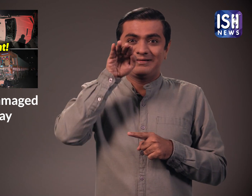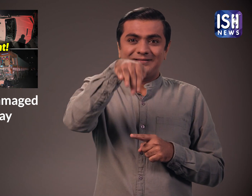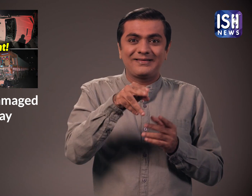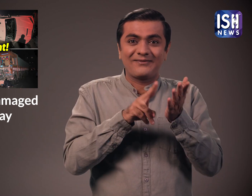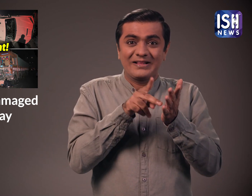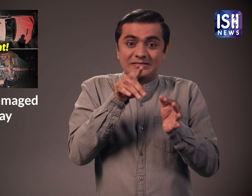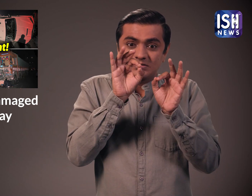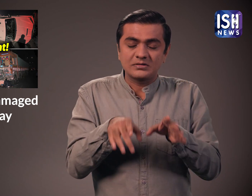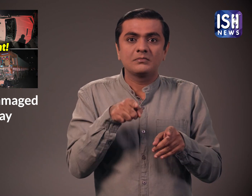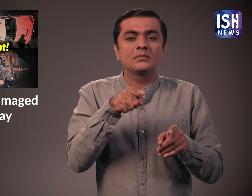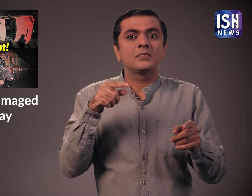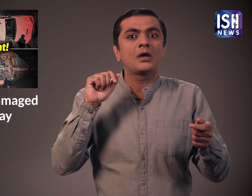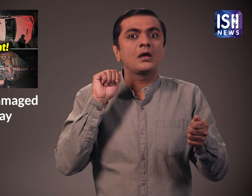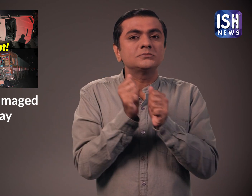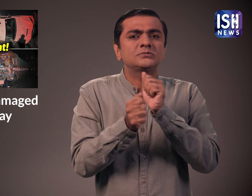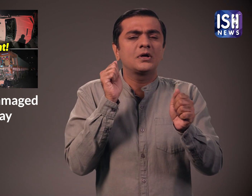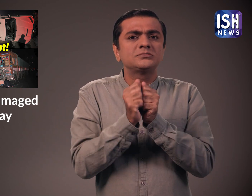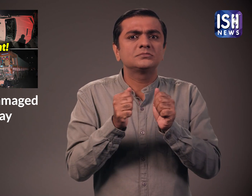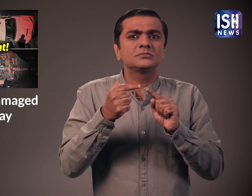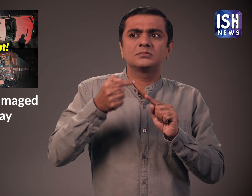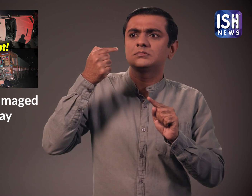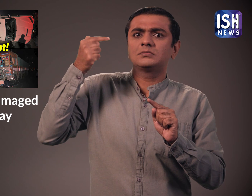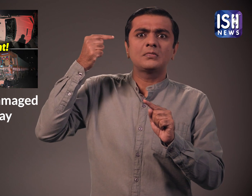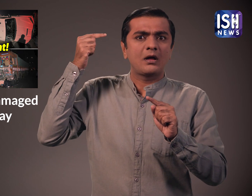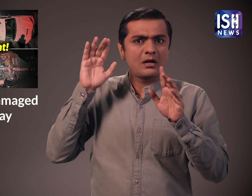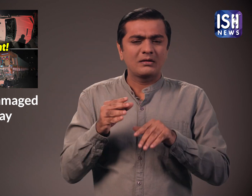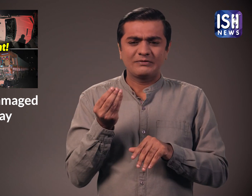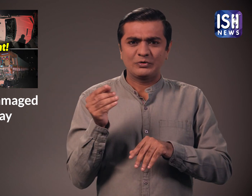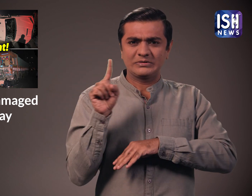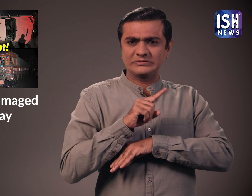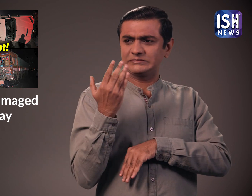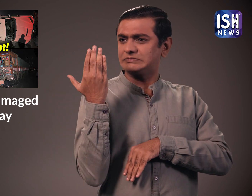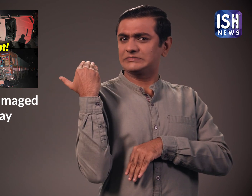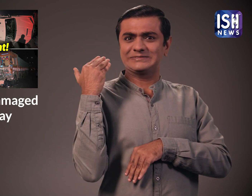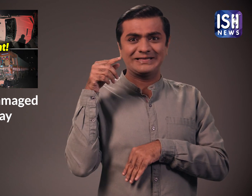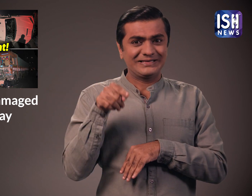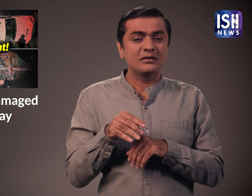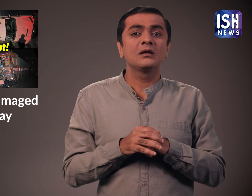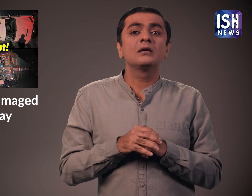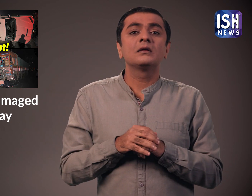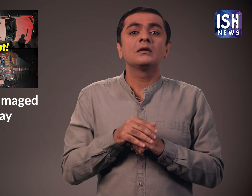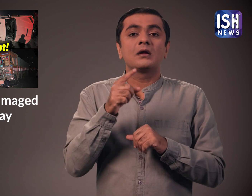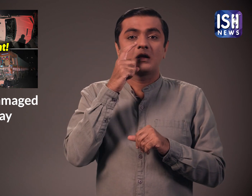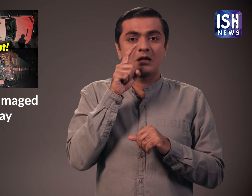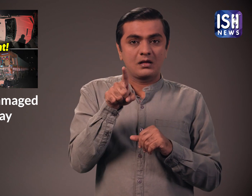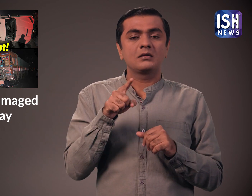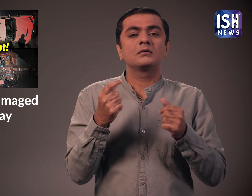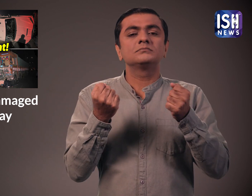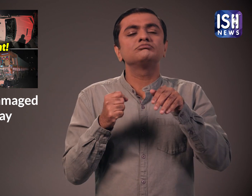नवले ब्रिज पिछले कुछ दिनों से हादसे का अड़ा बनता जा रहा है पूल के पास तेज रफतार कार की चपेट में आने